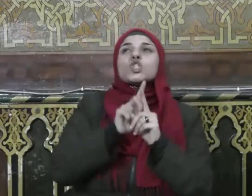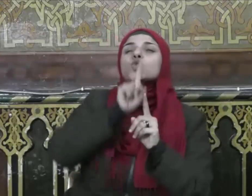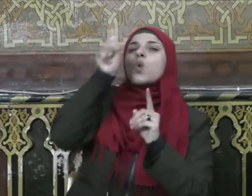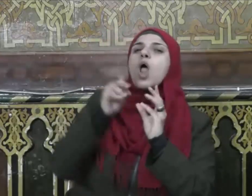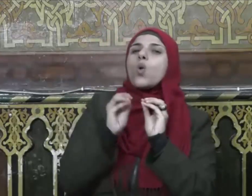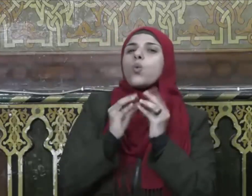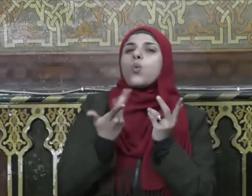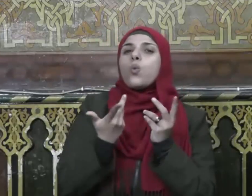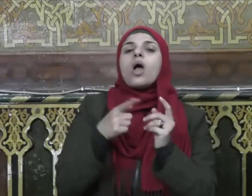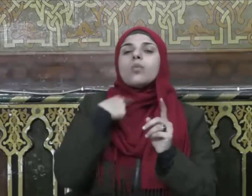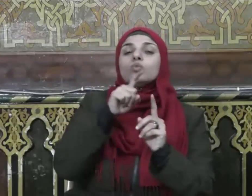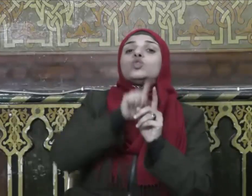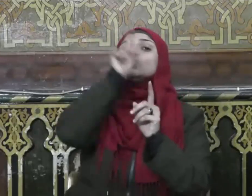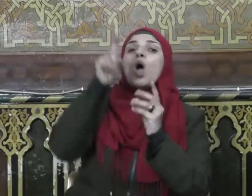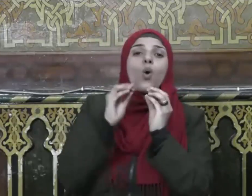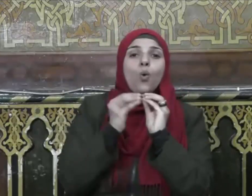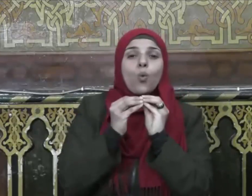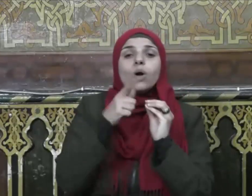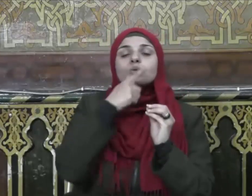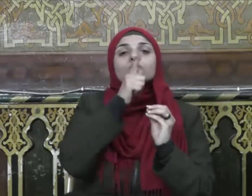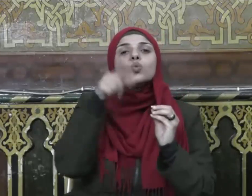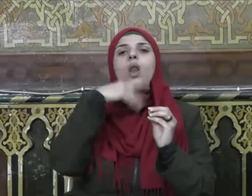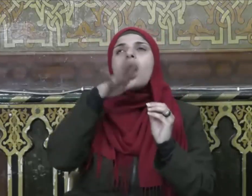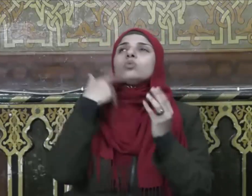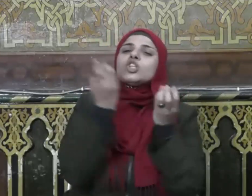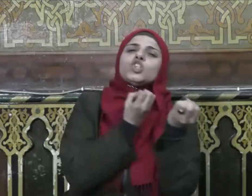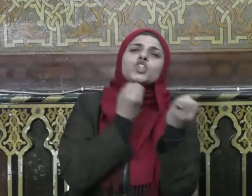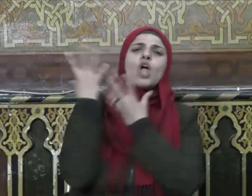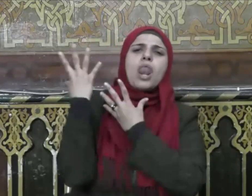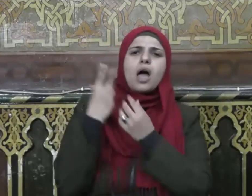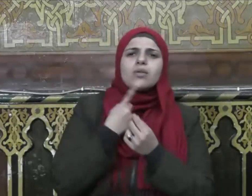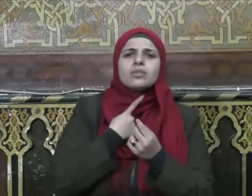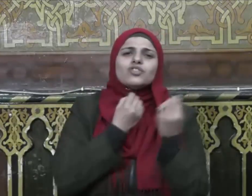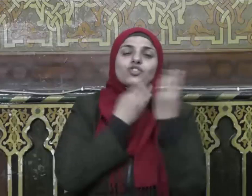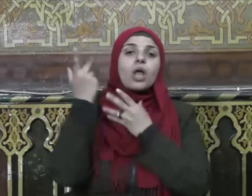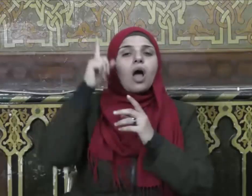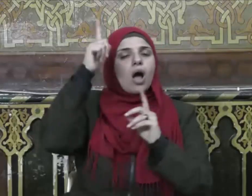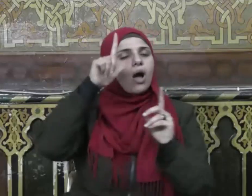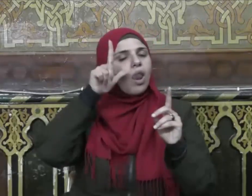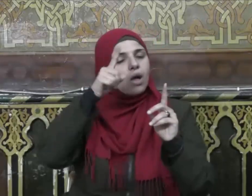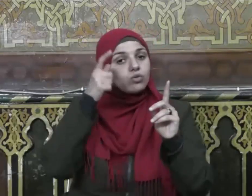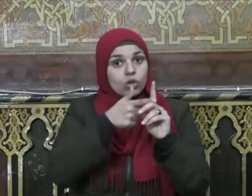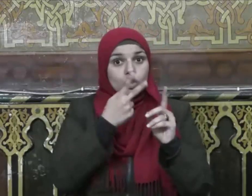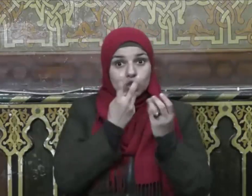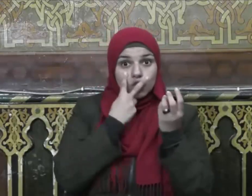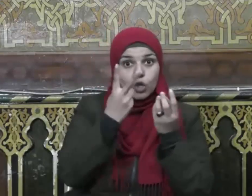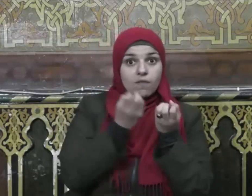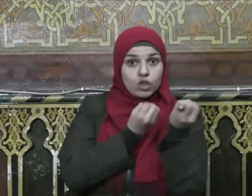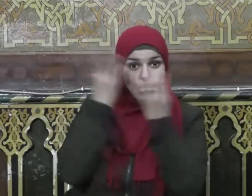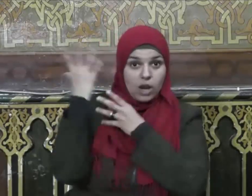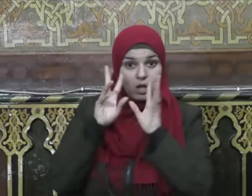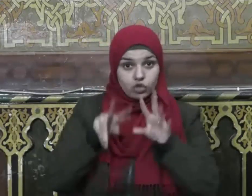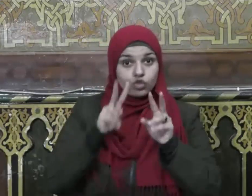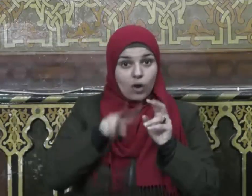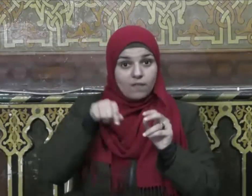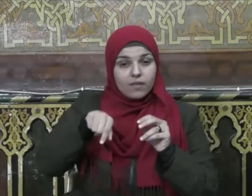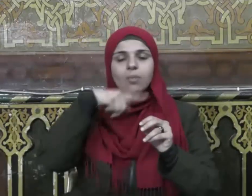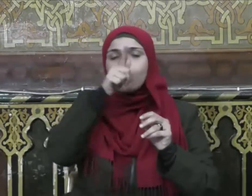قالوا يسألونك جنتك قال وهل رأوا جنتي قالوا لا